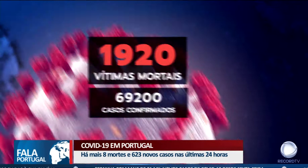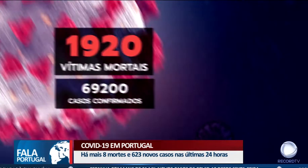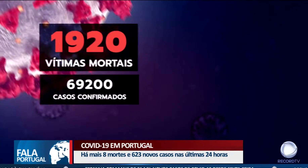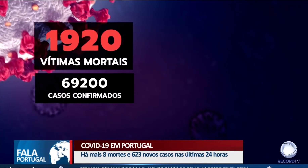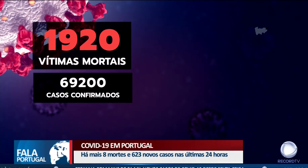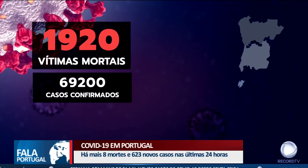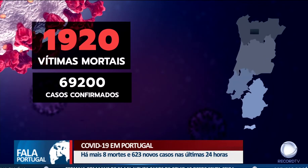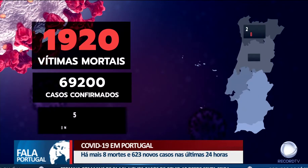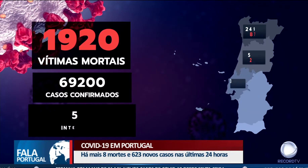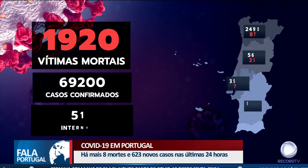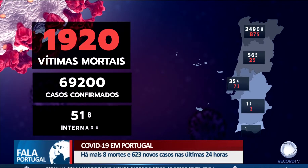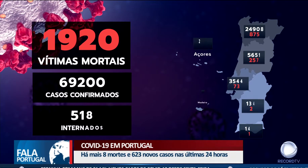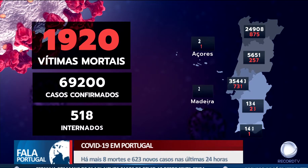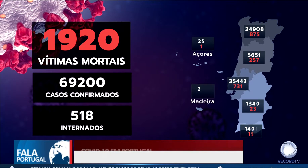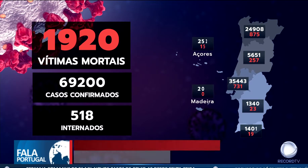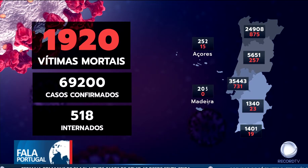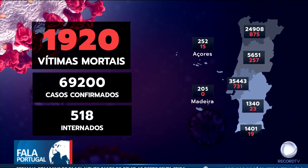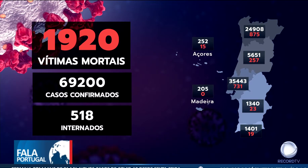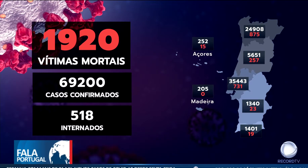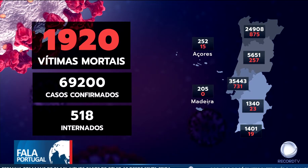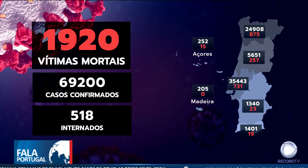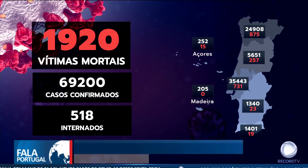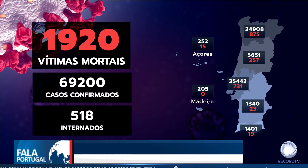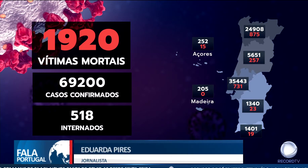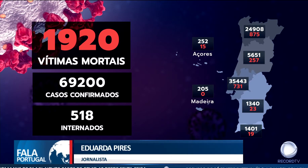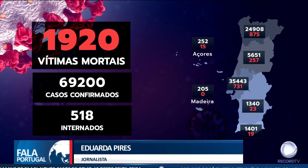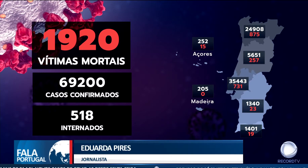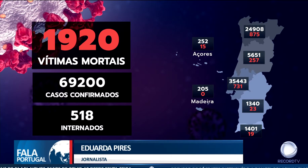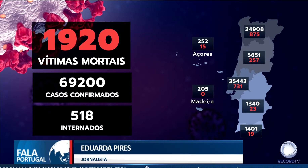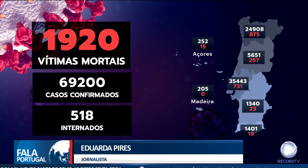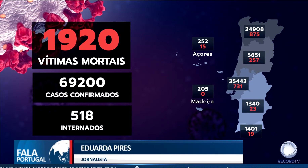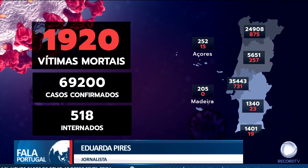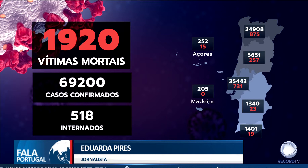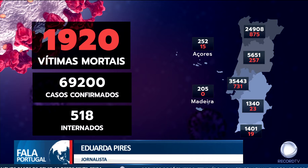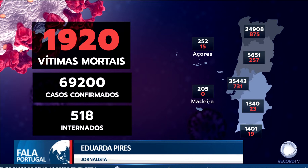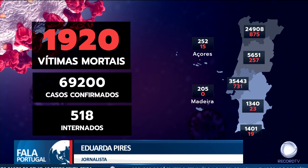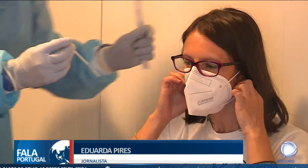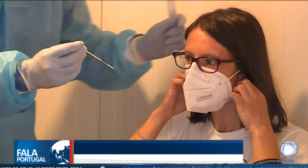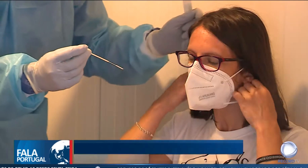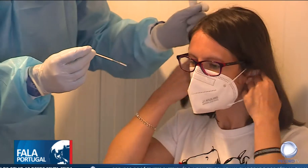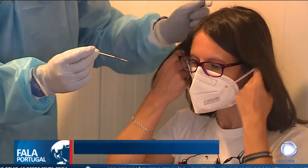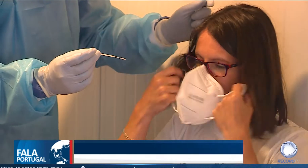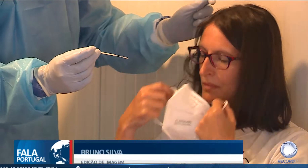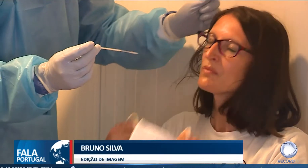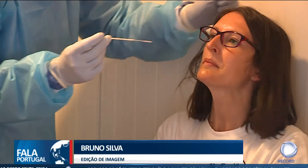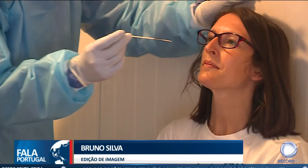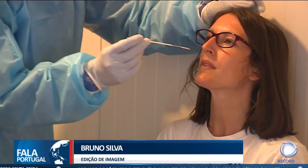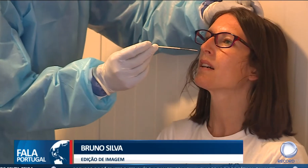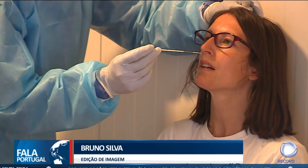.920 vítimas mortais e cerca de 69.200 pessoas infetadas. Dessas, 45